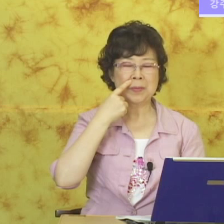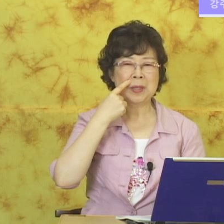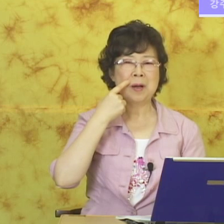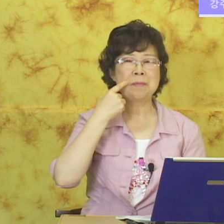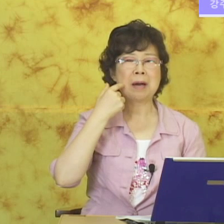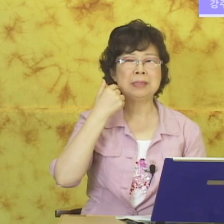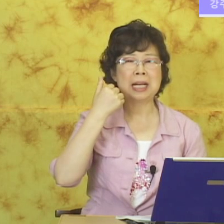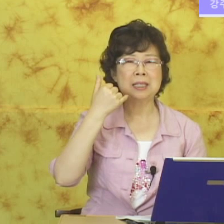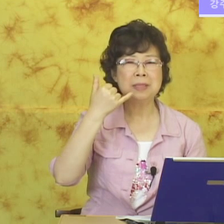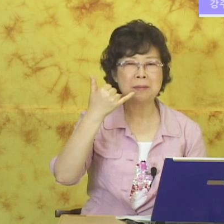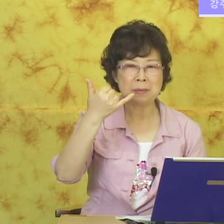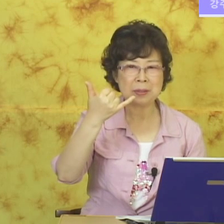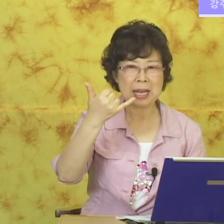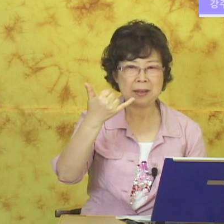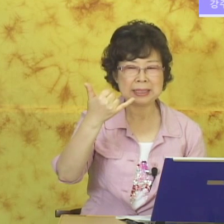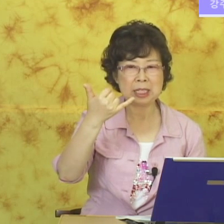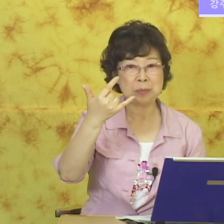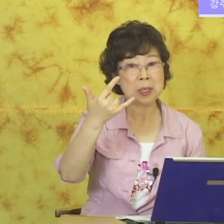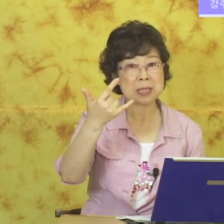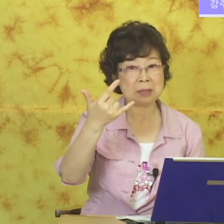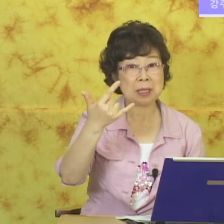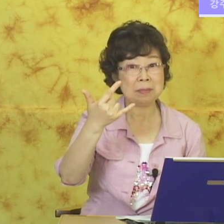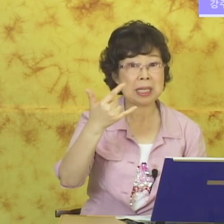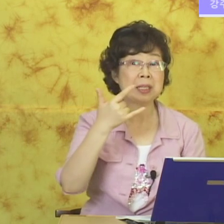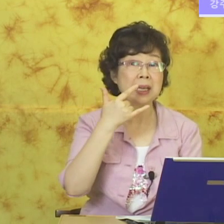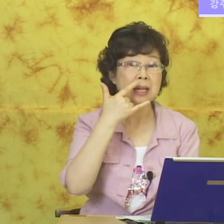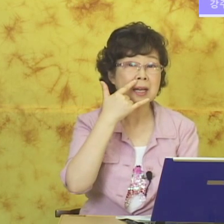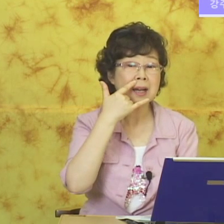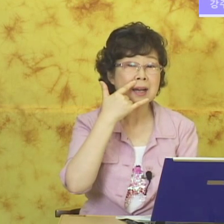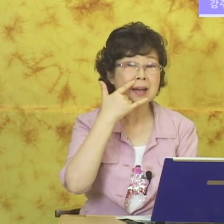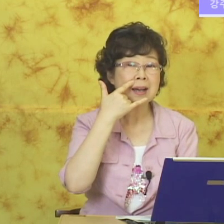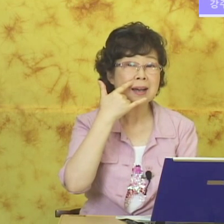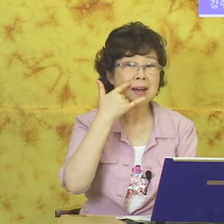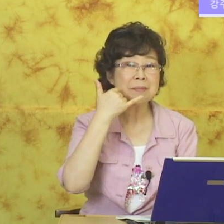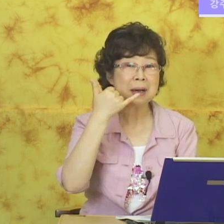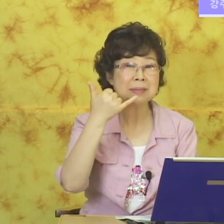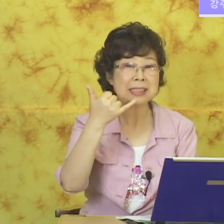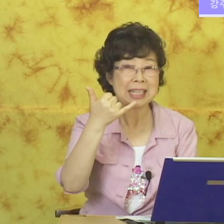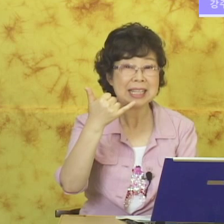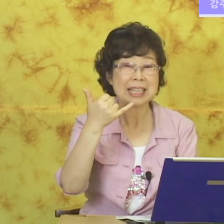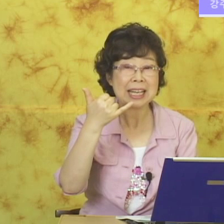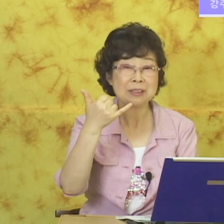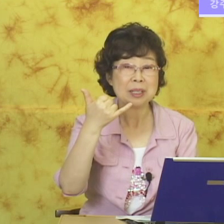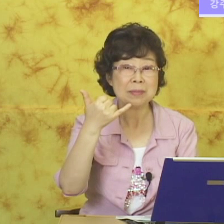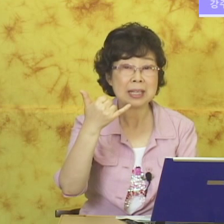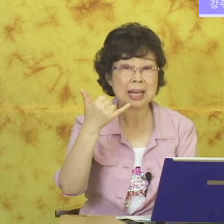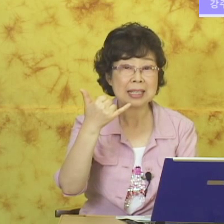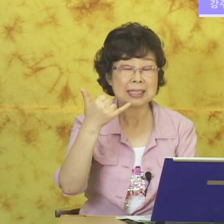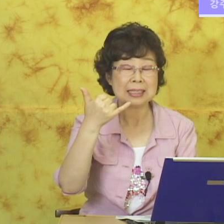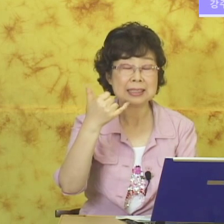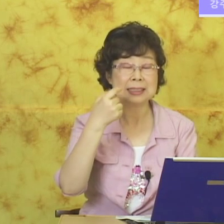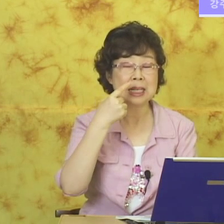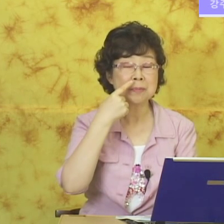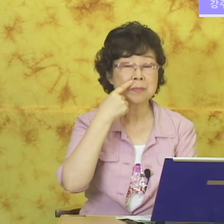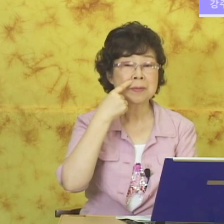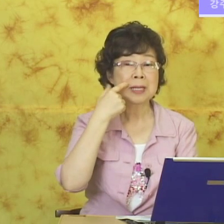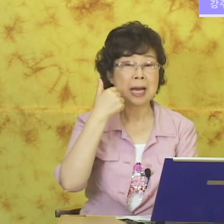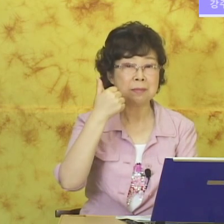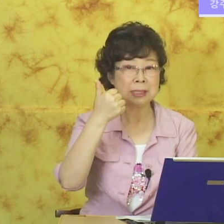엄마 아버지 한꺼번에 한번 해볼까요? 자 이거 펴서 해도 됩니다. 엄마 아버지. 예 이렇게 해도 됩니다. 자. 아버